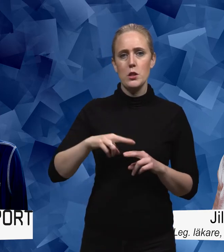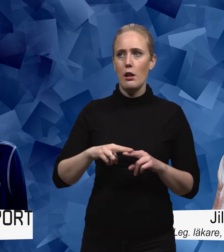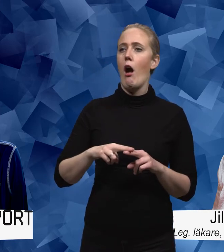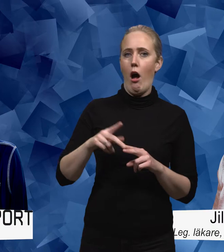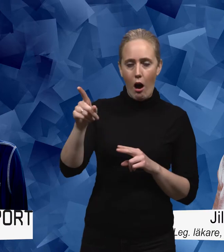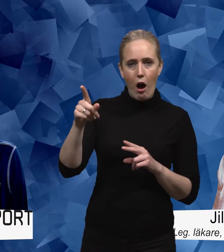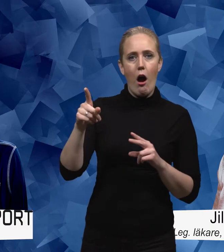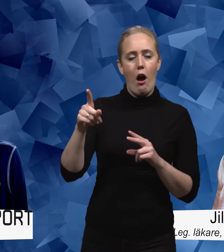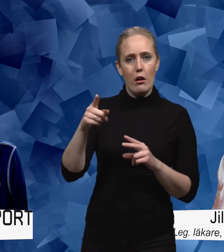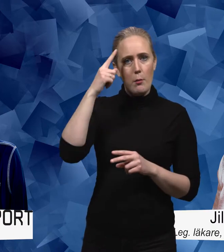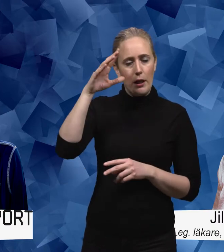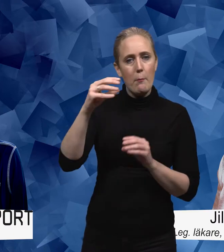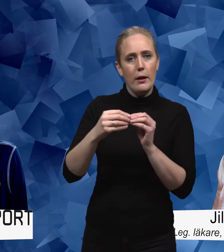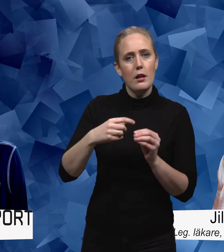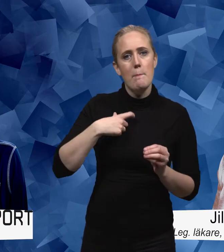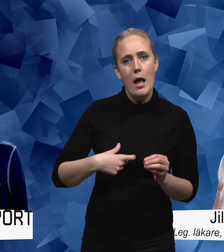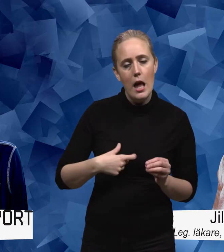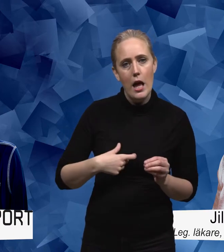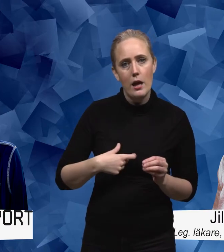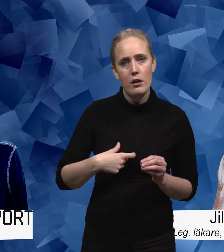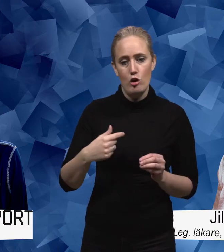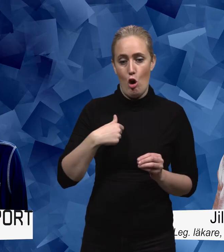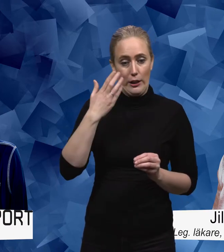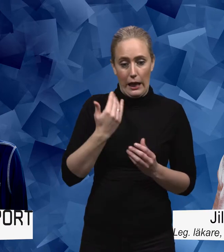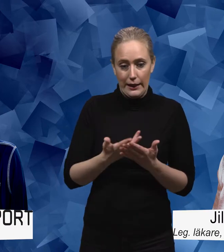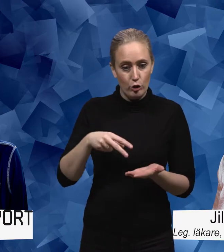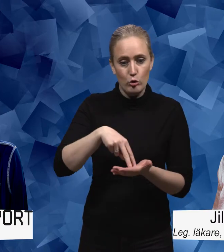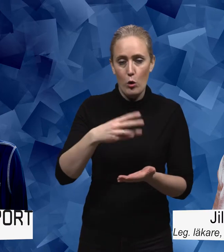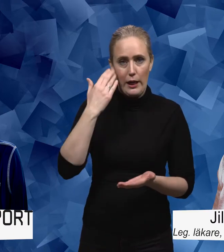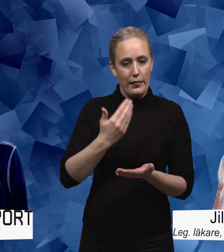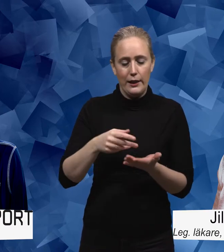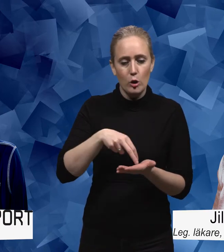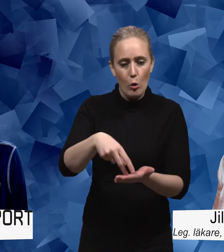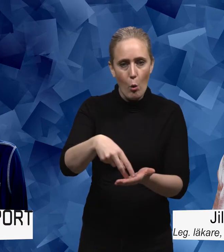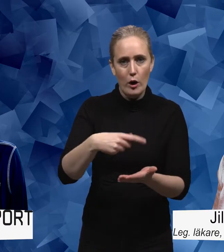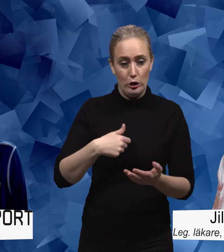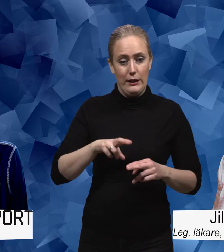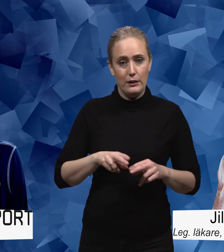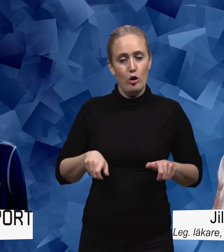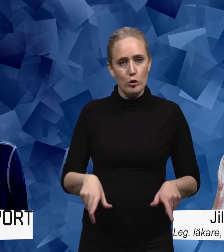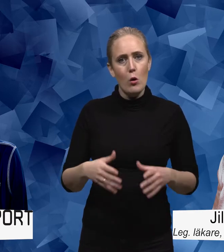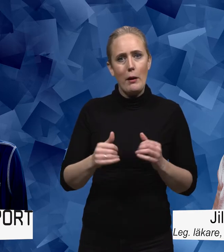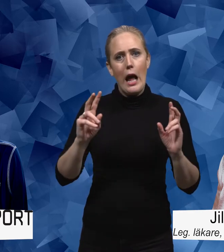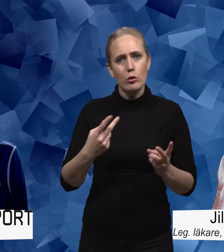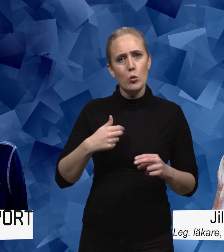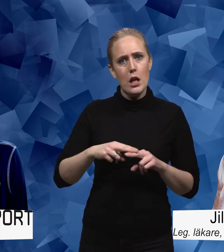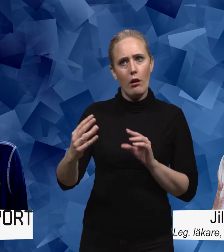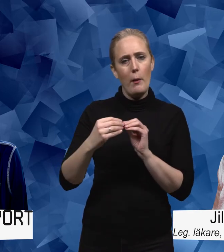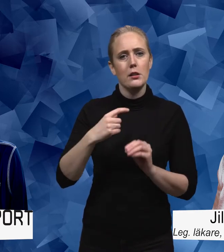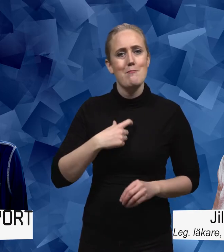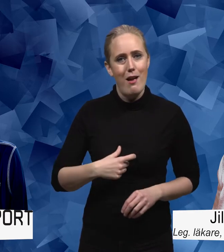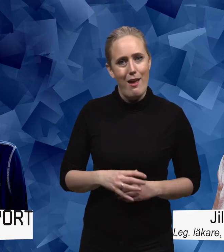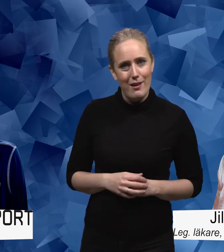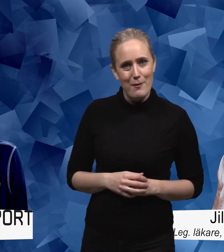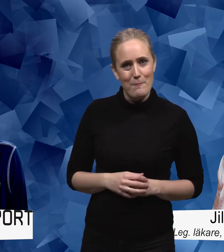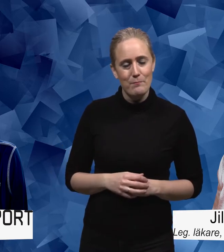berörd eller tilltalad på ett positivt sätt även om man inte kan stå eller gå. Så det är en del av det i alla fall. Jag måste